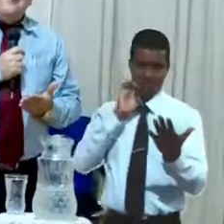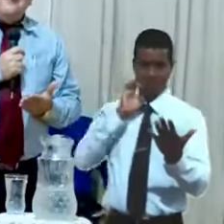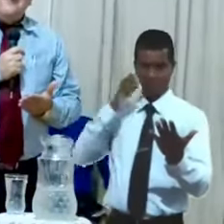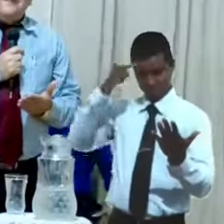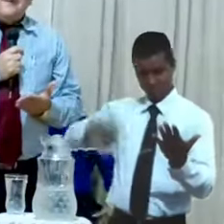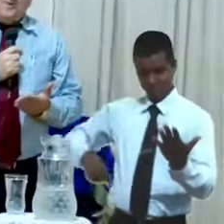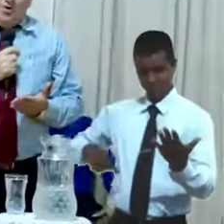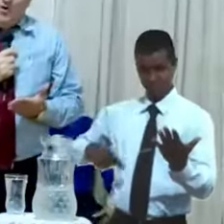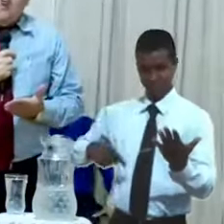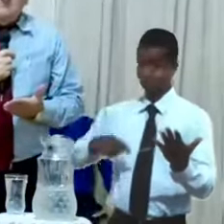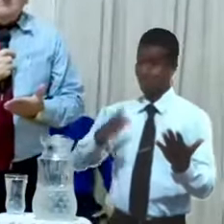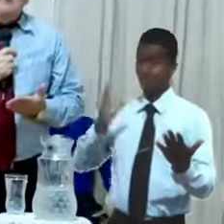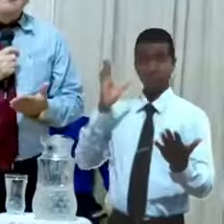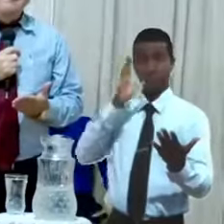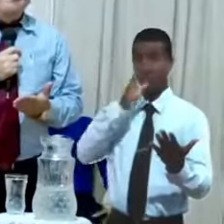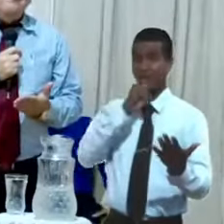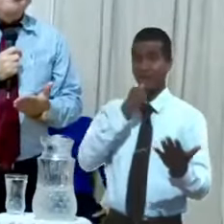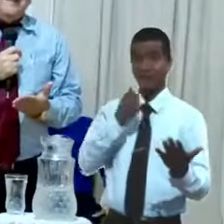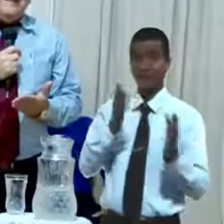No.